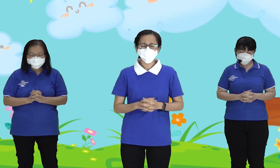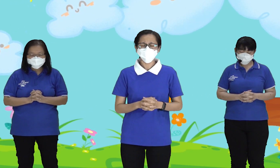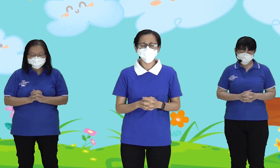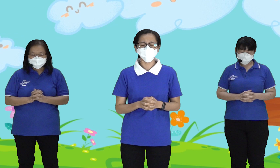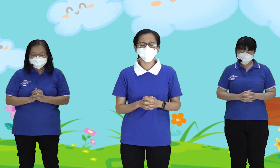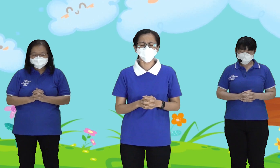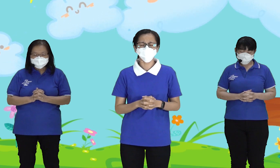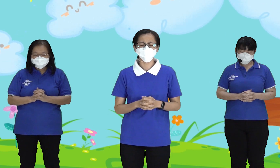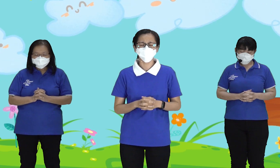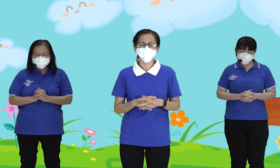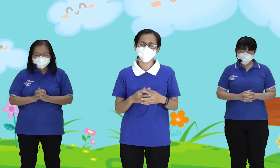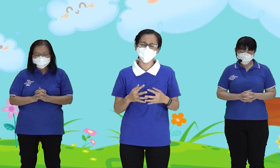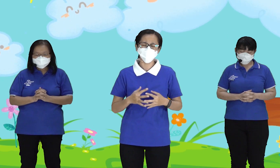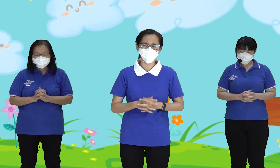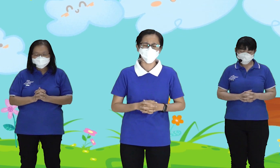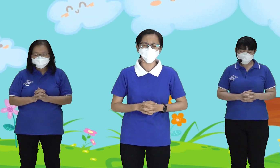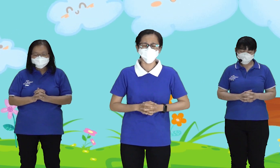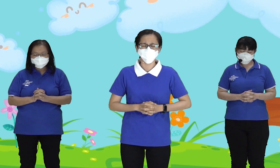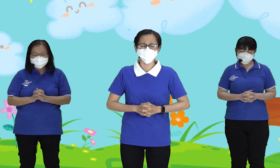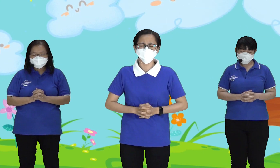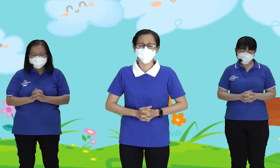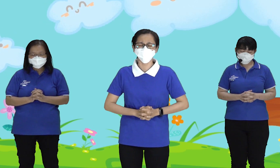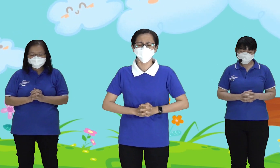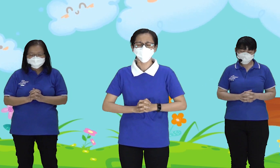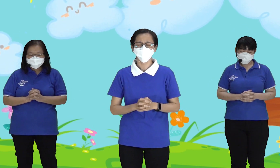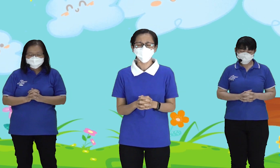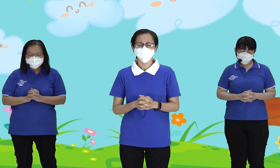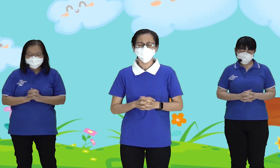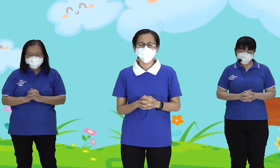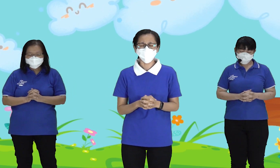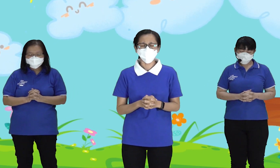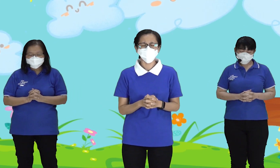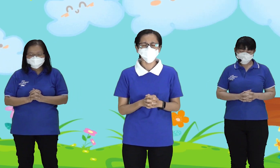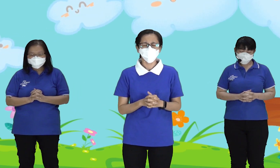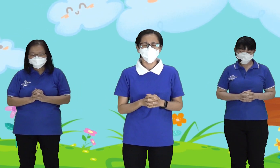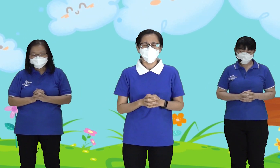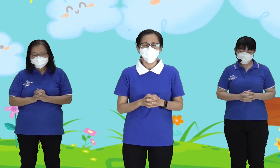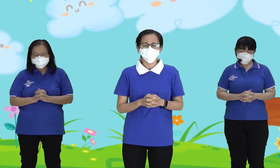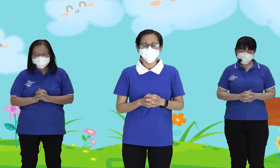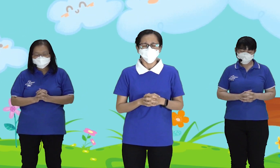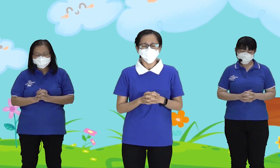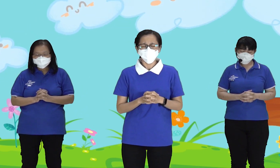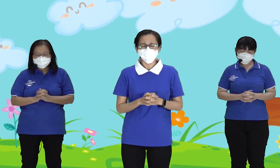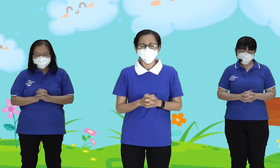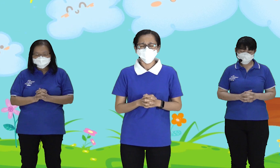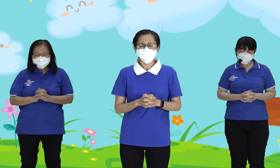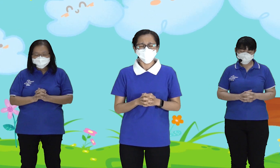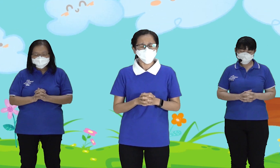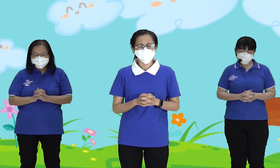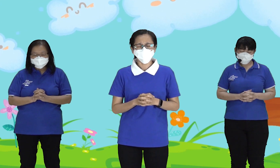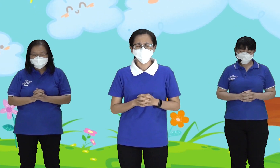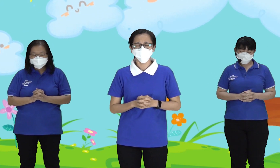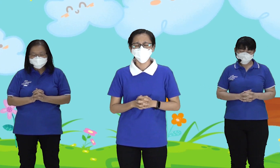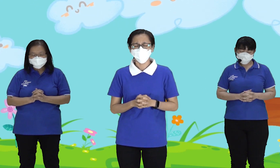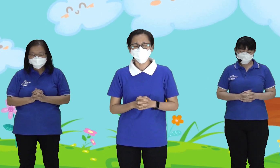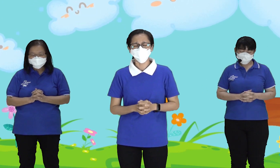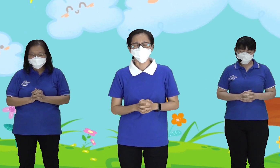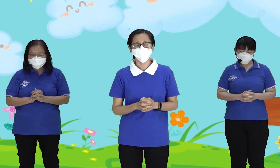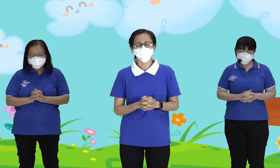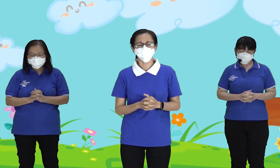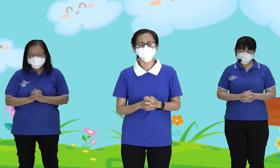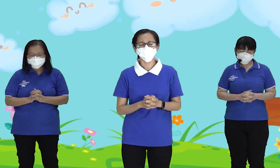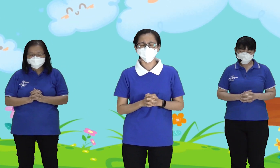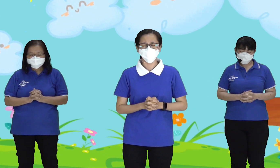Boleh Memuji Tuhan Kami Boleh Mendengarkan Firman Tuhan Biarlah Firman Memberkati Kehidupan